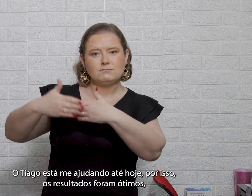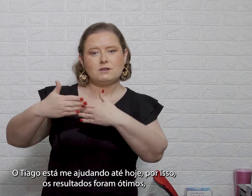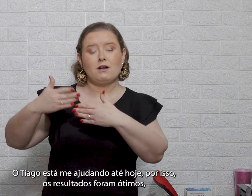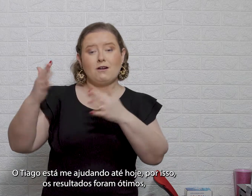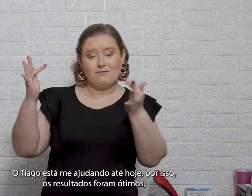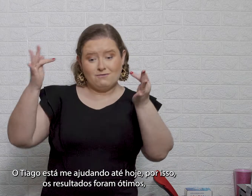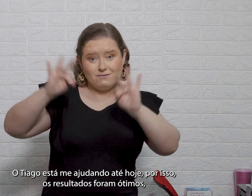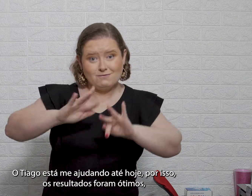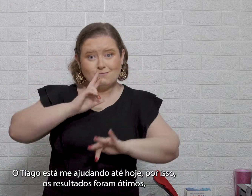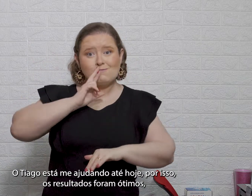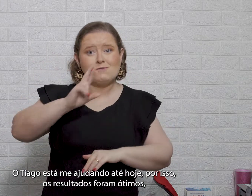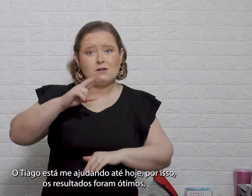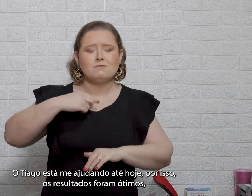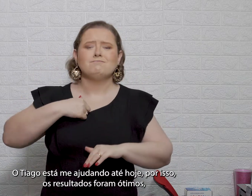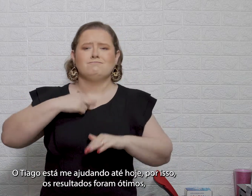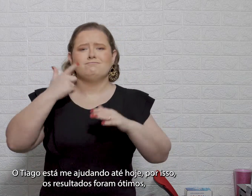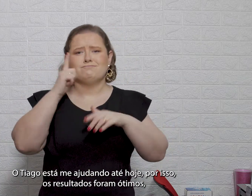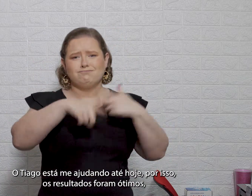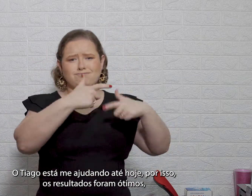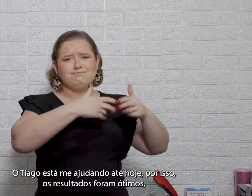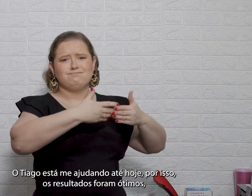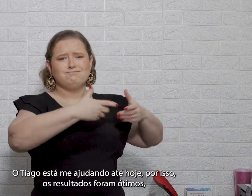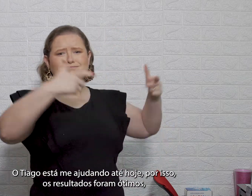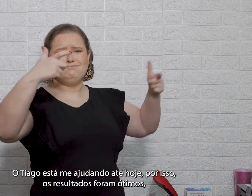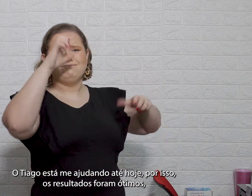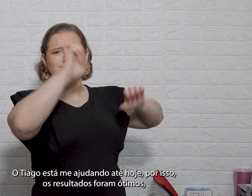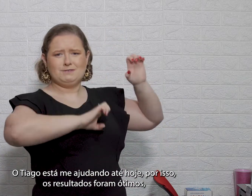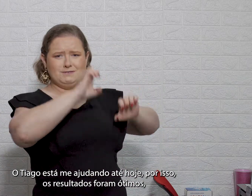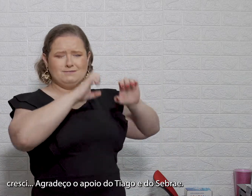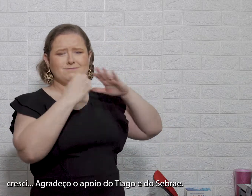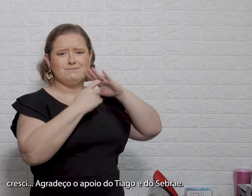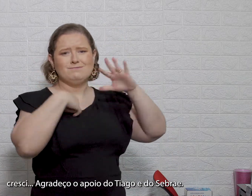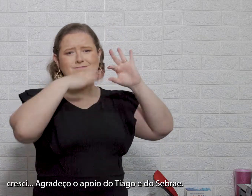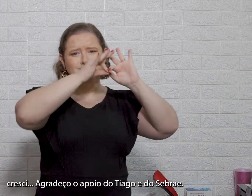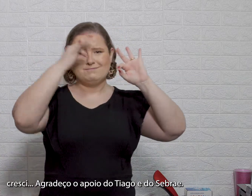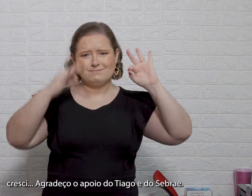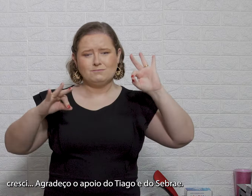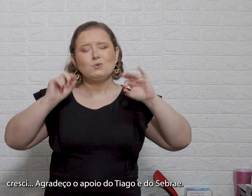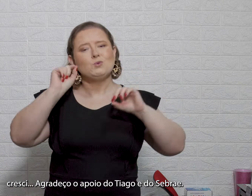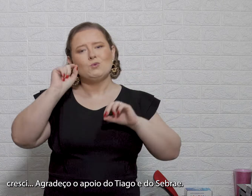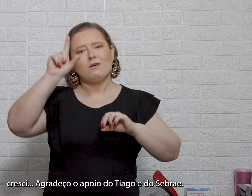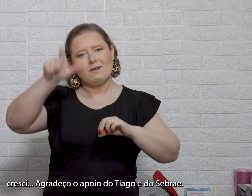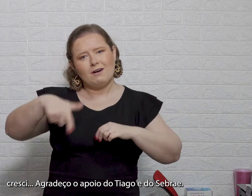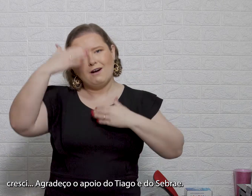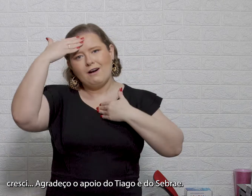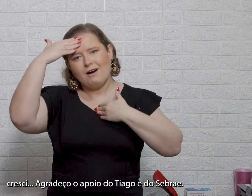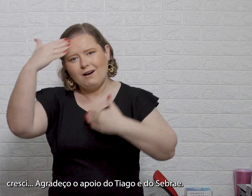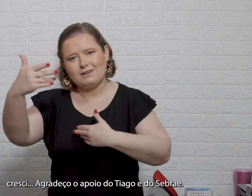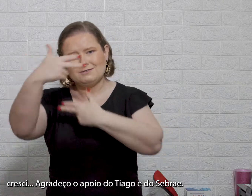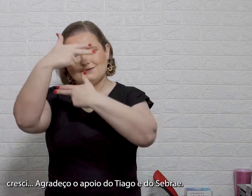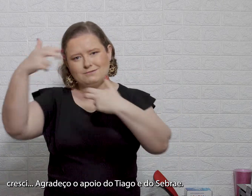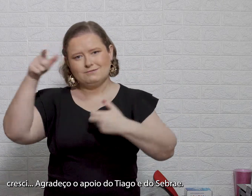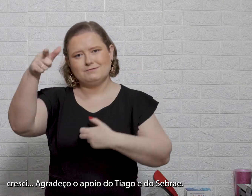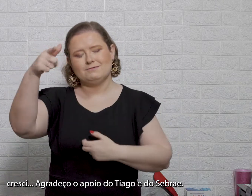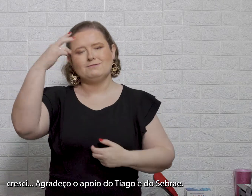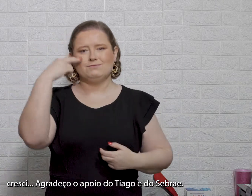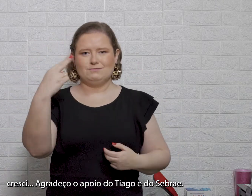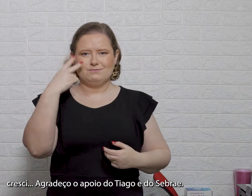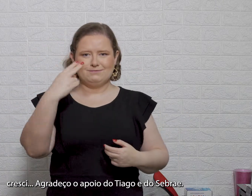isso, os resultados foram ótimos. Cresci, agradeço o apoio do Tiago e do